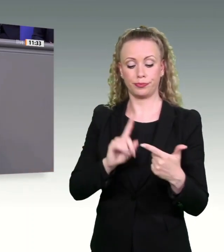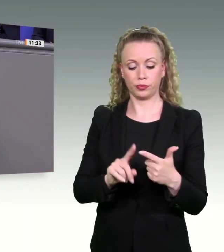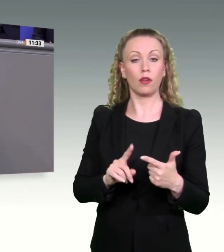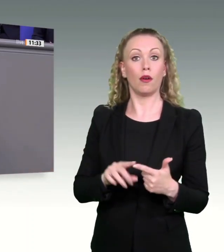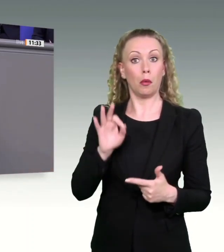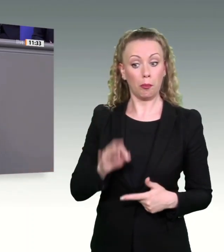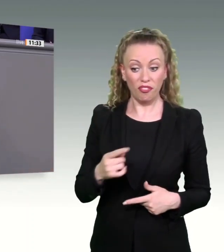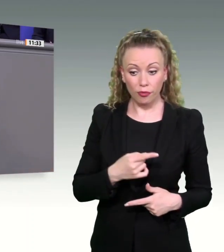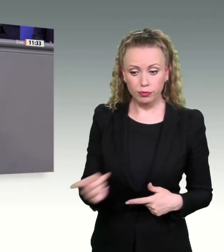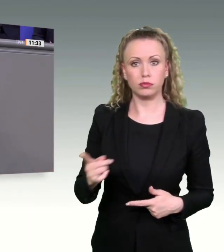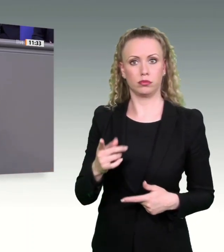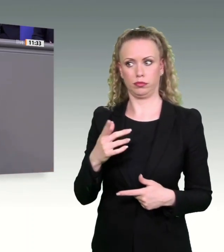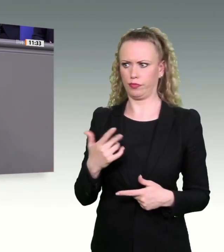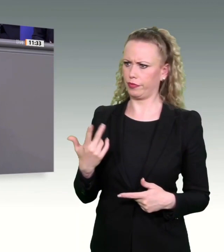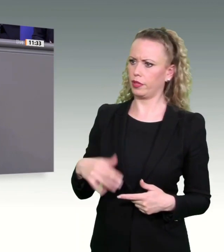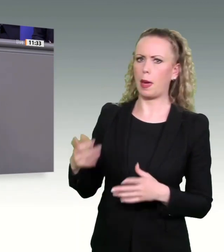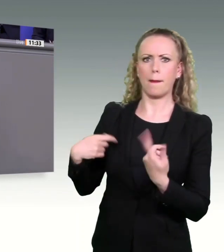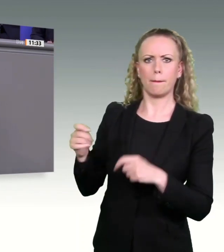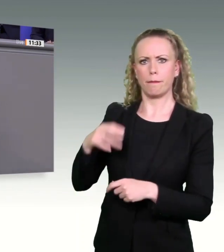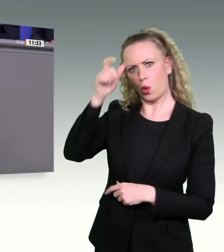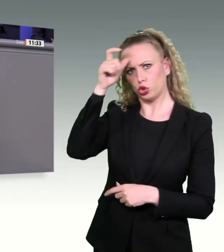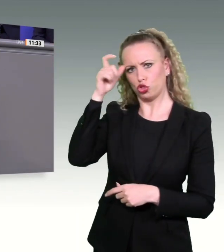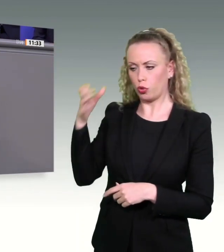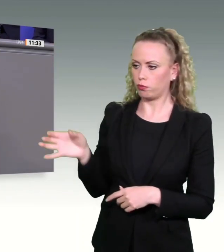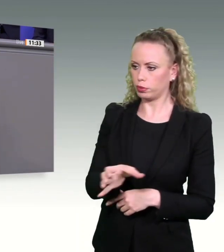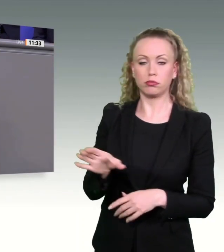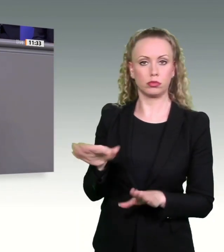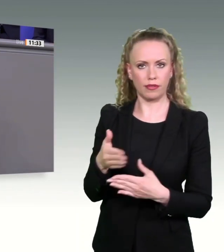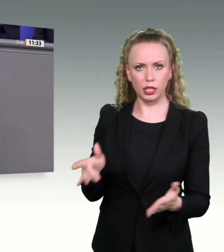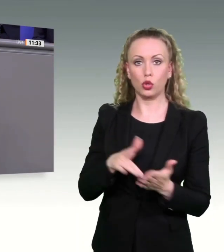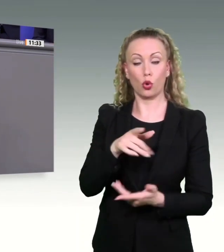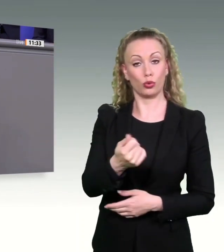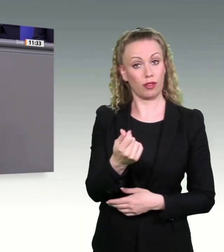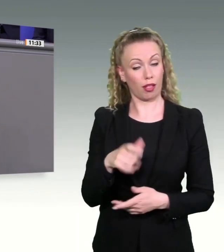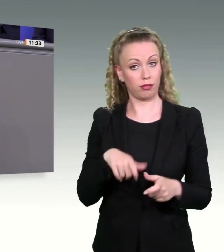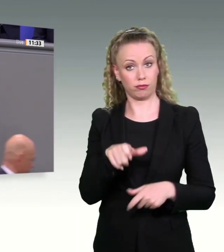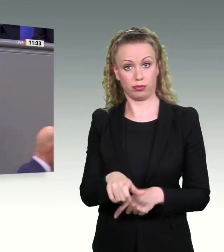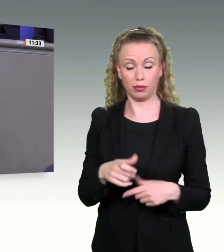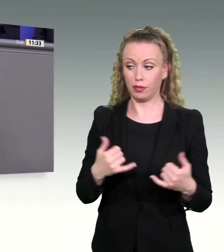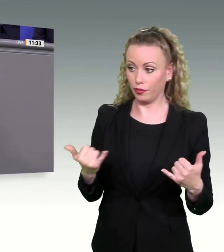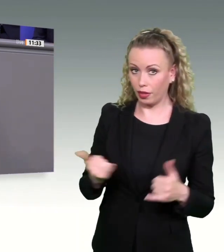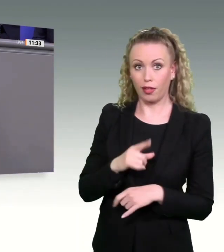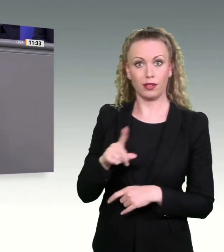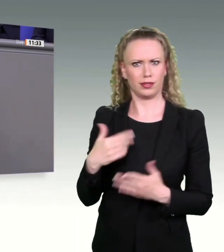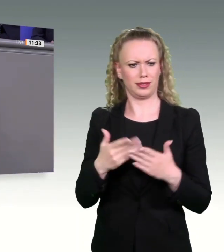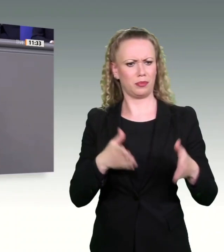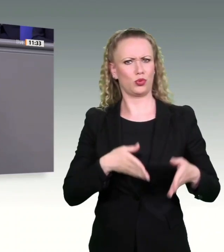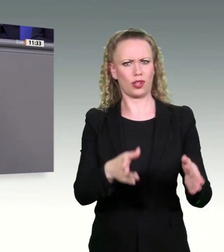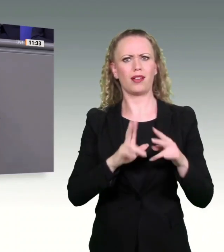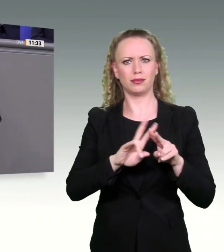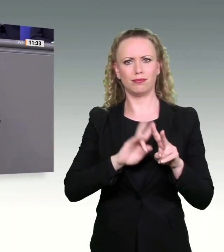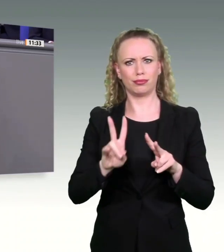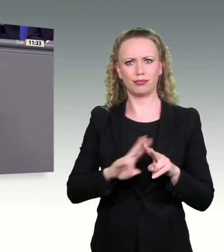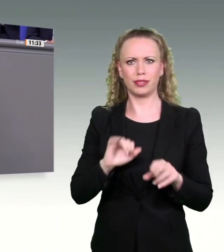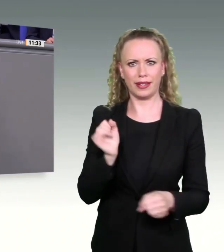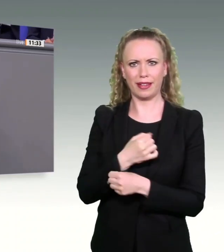Bauingenieur mehr einstellen darf, können Straßen, Brücken und Schulen eben nicht erneuert werden. Woher kommt der Mangel? Meine Damen und